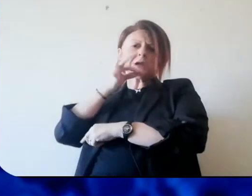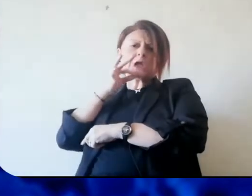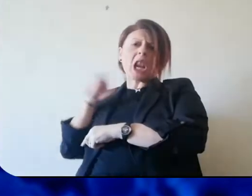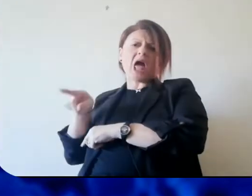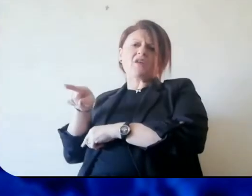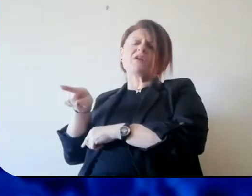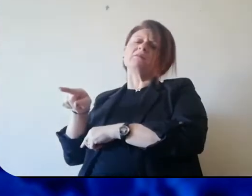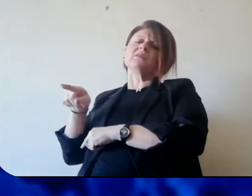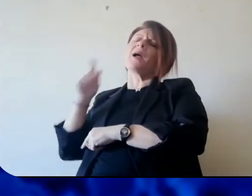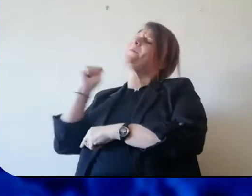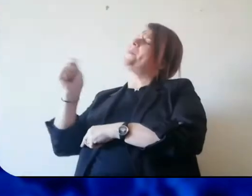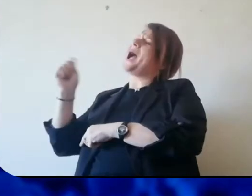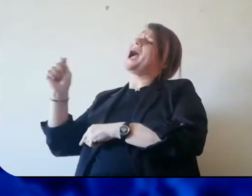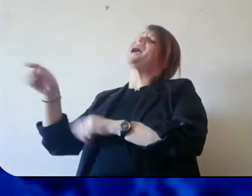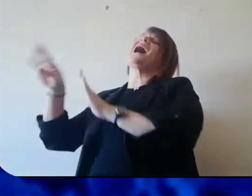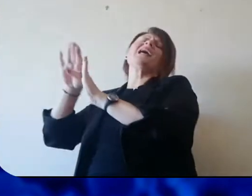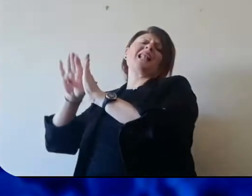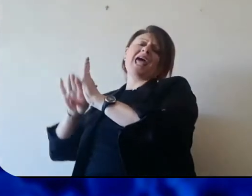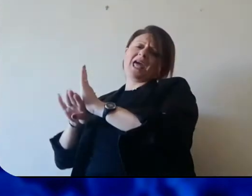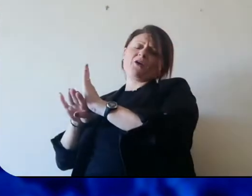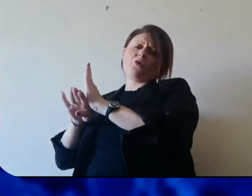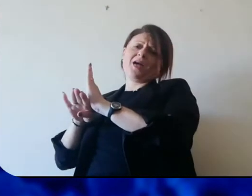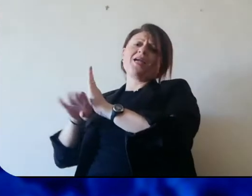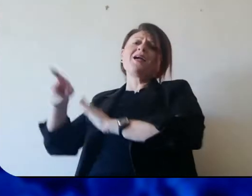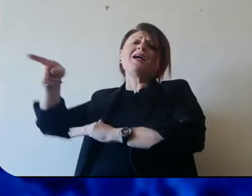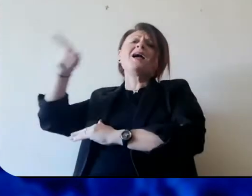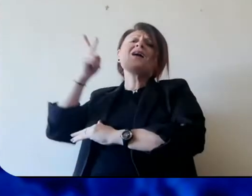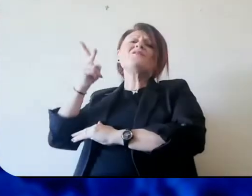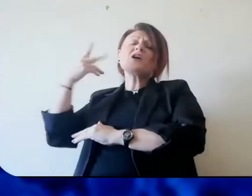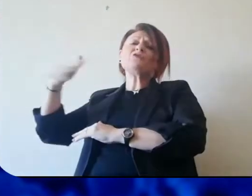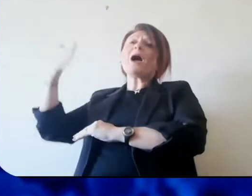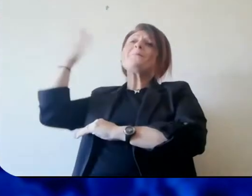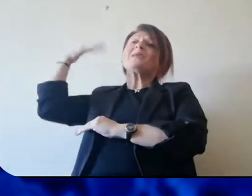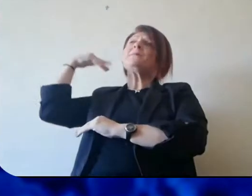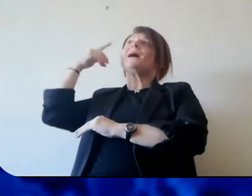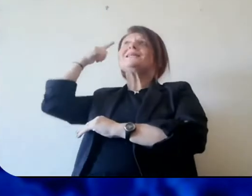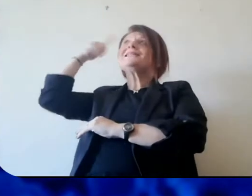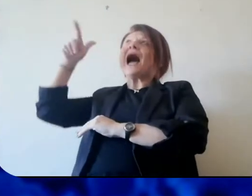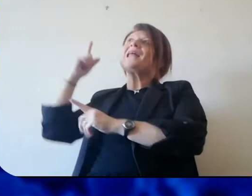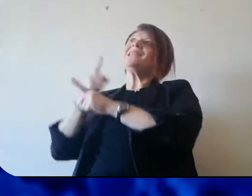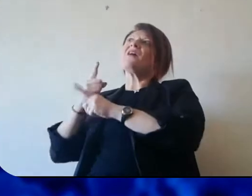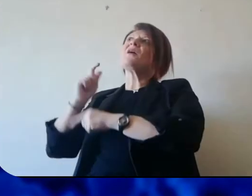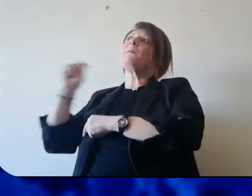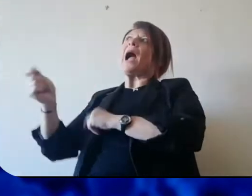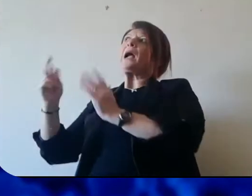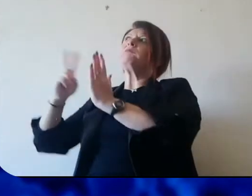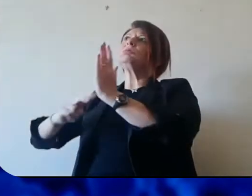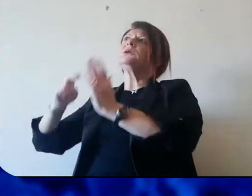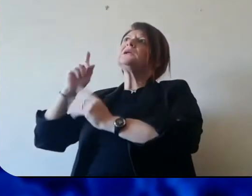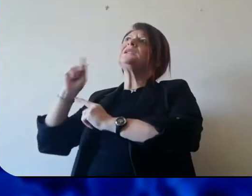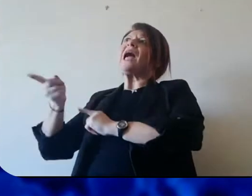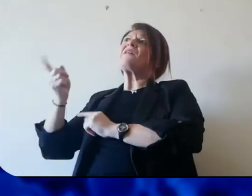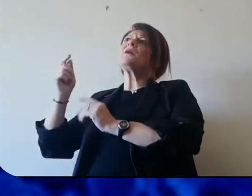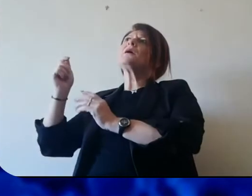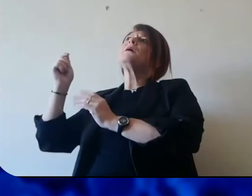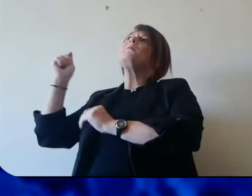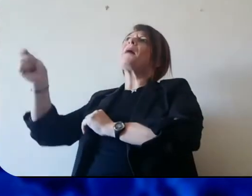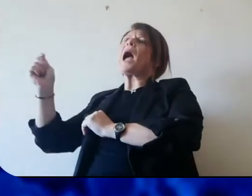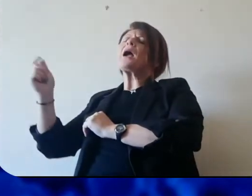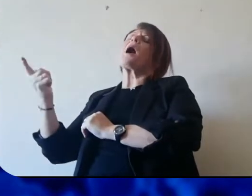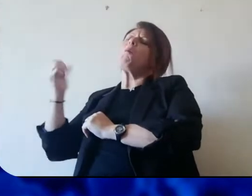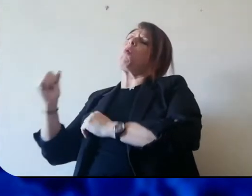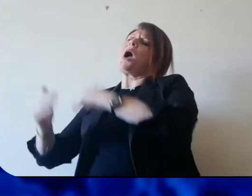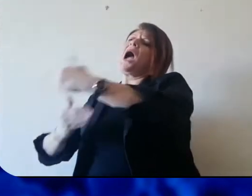pagate tranquillamente, regolarmente, immagino che molti di voi vi eravate già programmati a effettuare questo pagamento, per cui